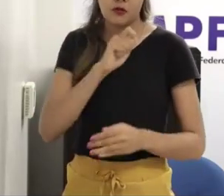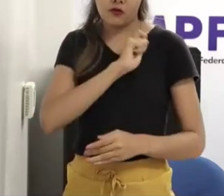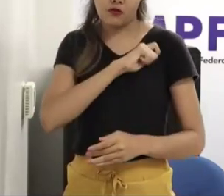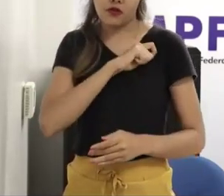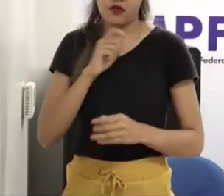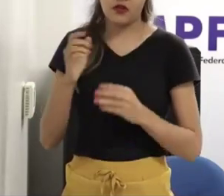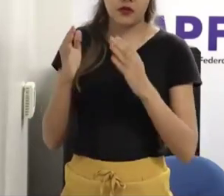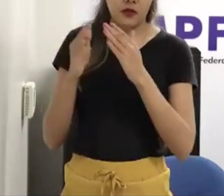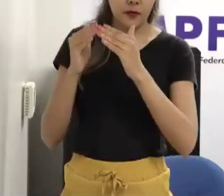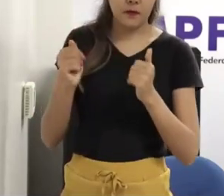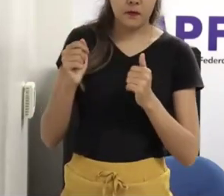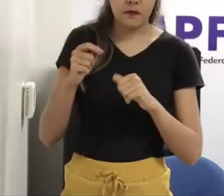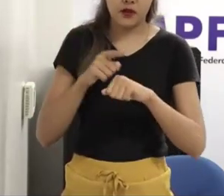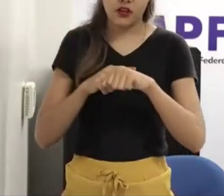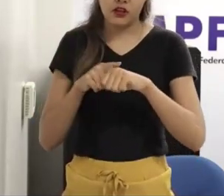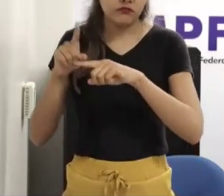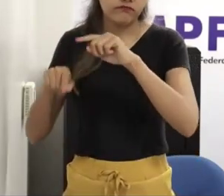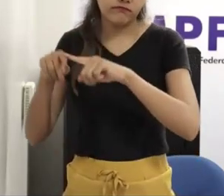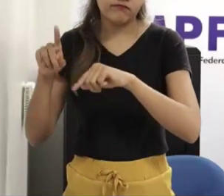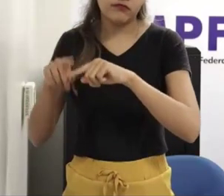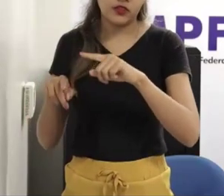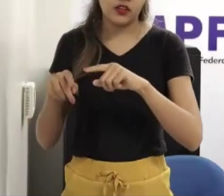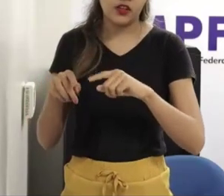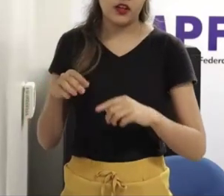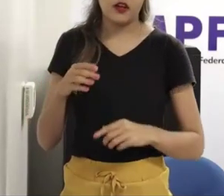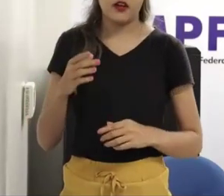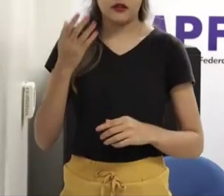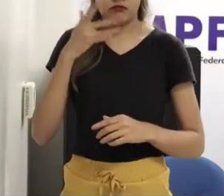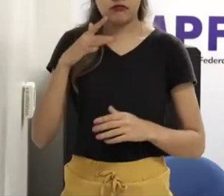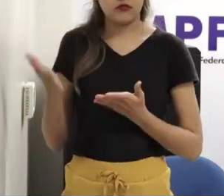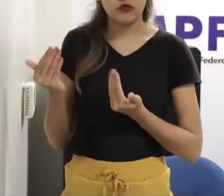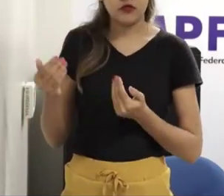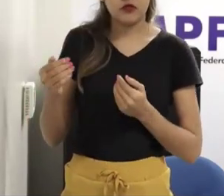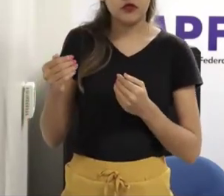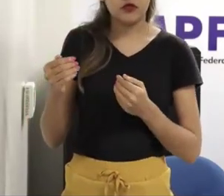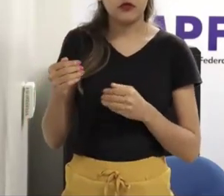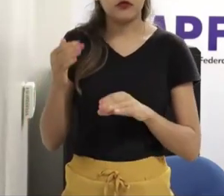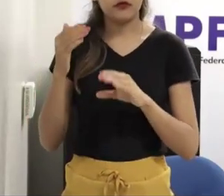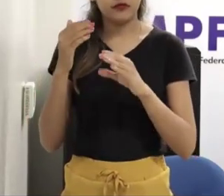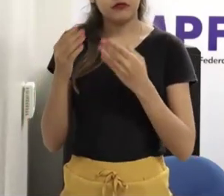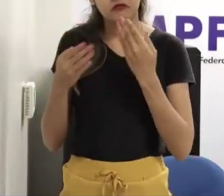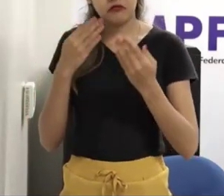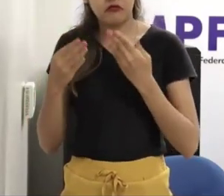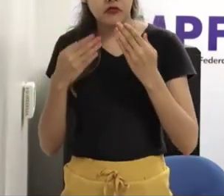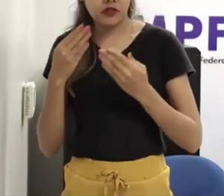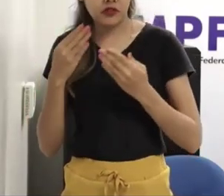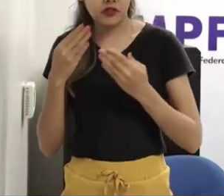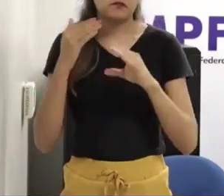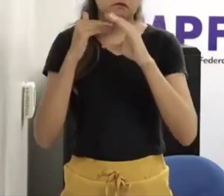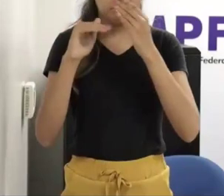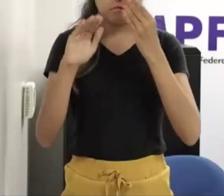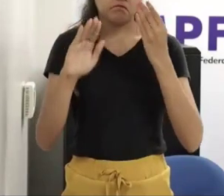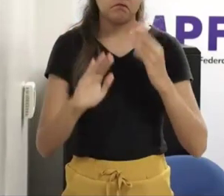tem, que entender a sexualidade infantil, que a gente, nos tempos atuais, é muito